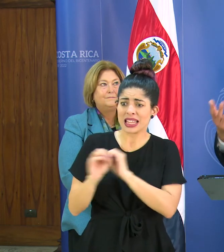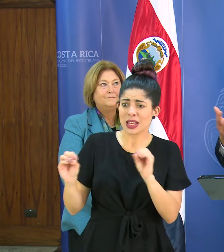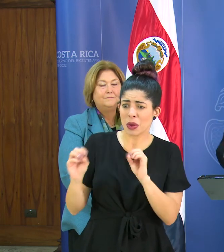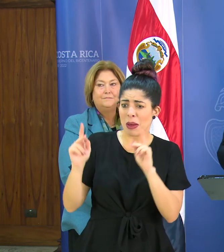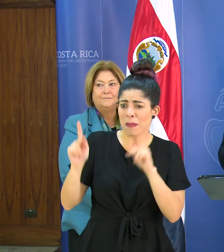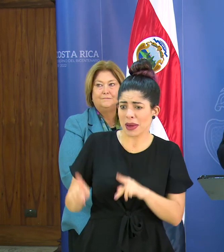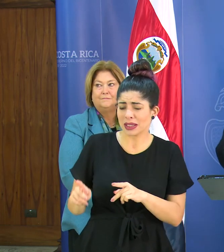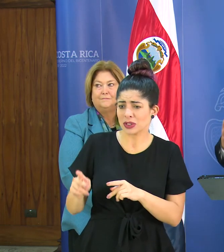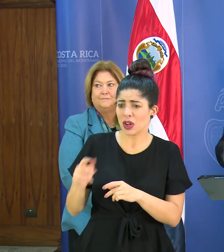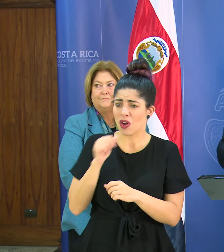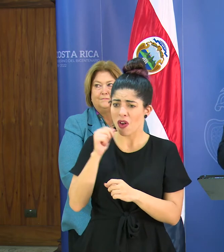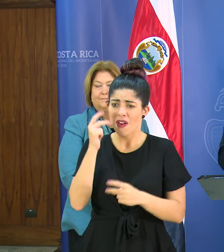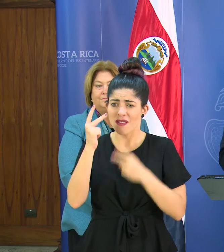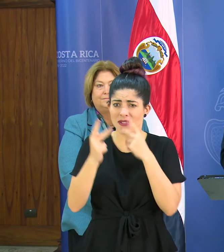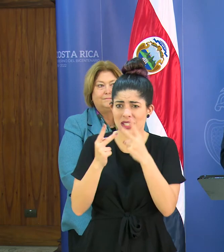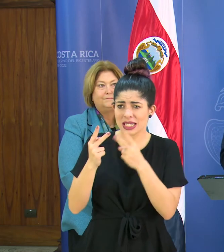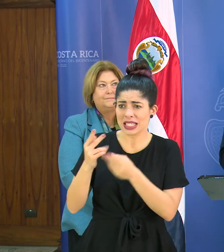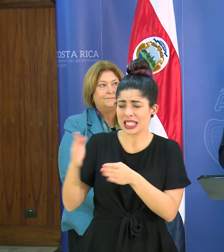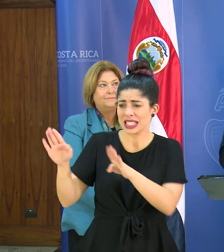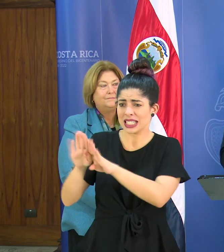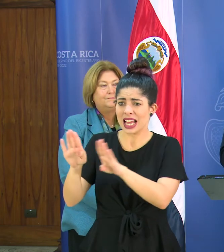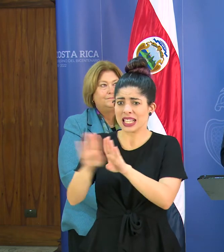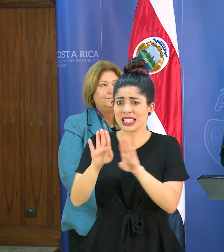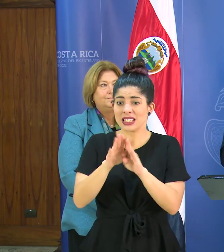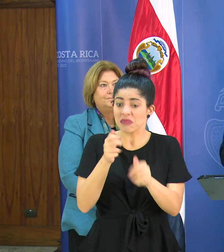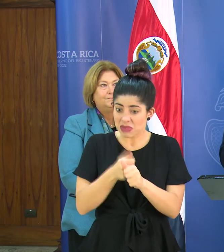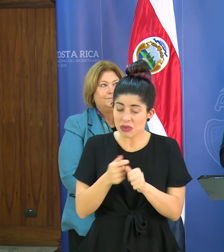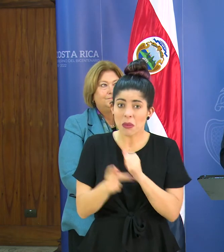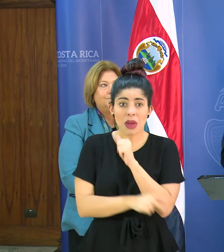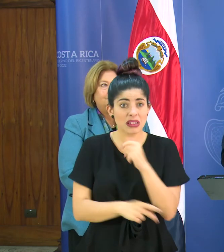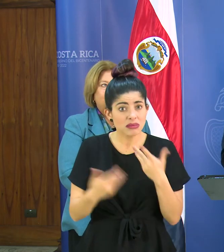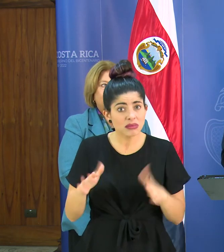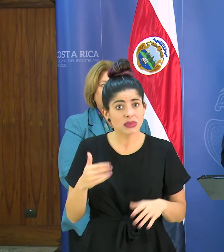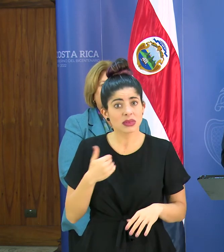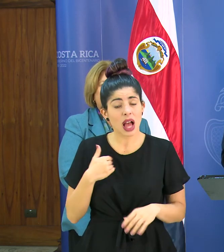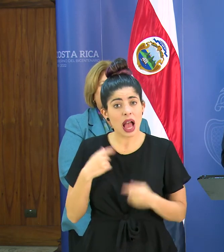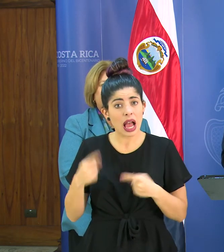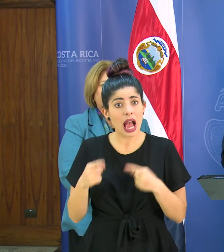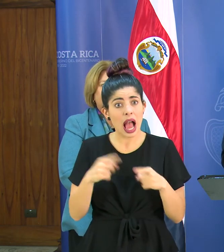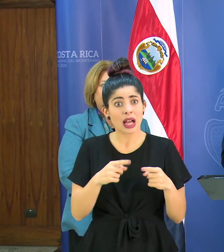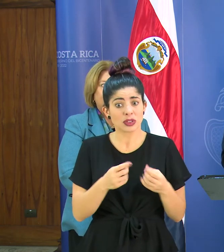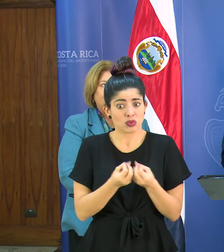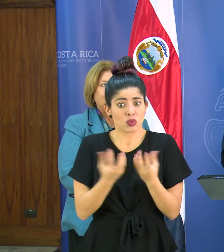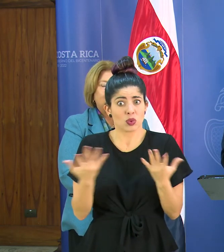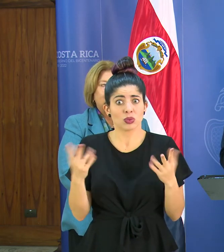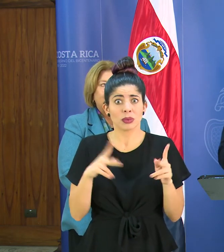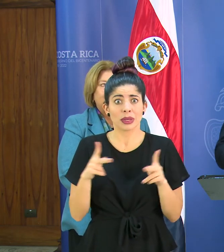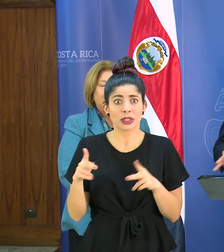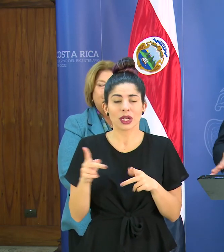vengan ciudadanos o visitantes de las zonas afectadas ya tienen casos tienen casos en cantidad importante entonces esto de